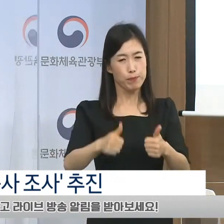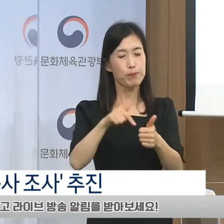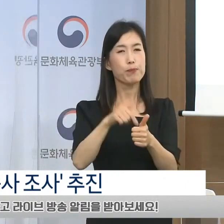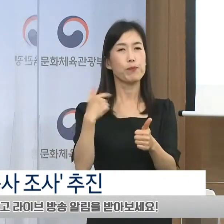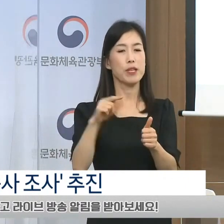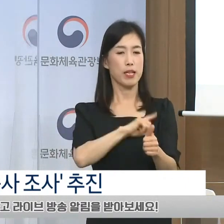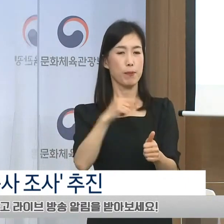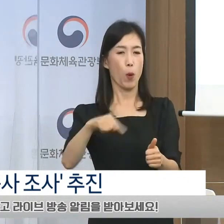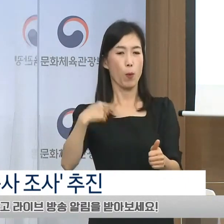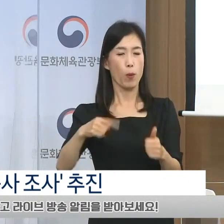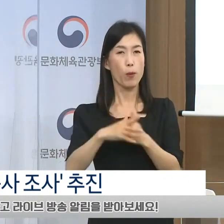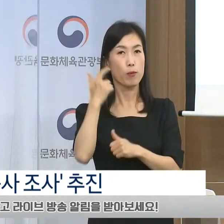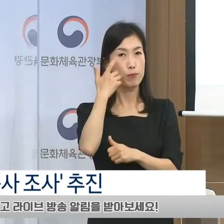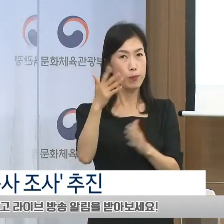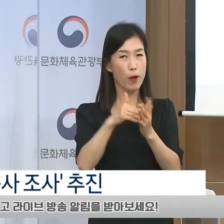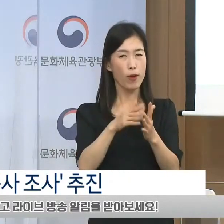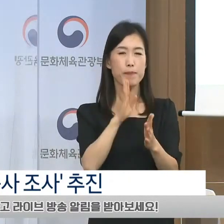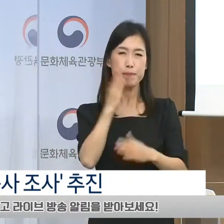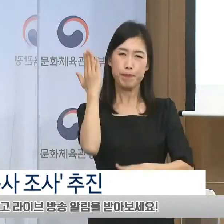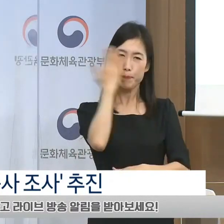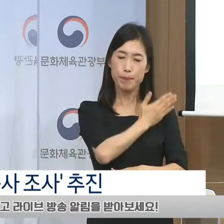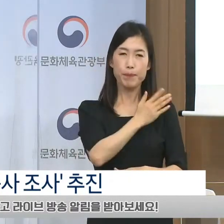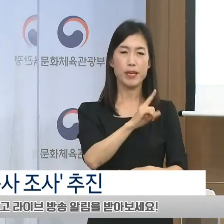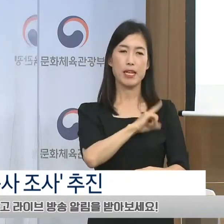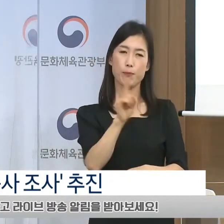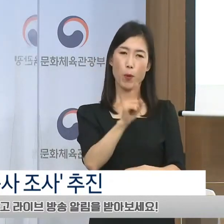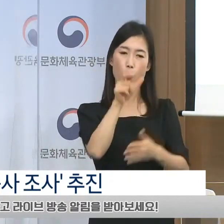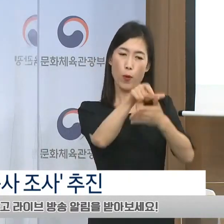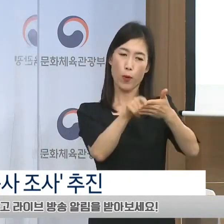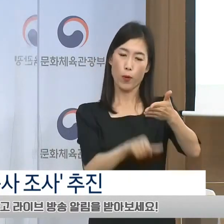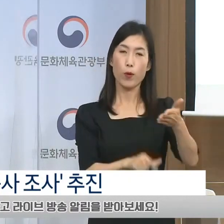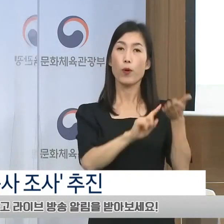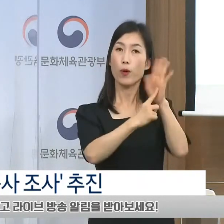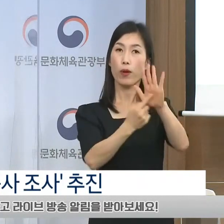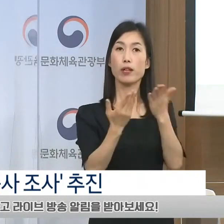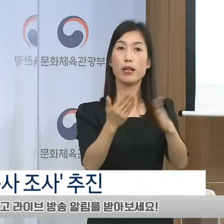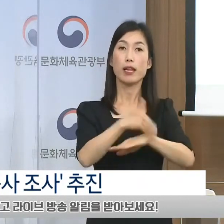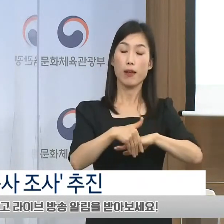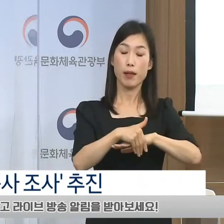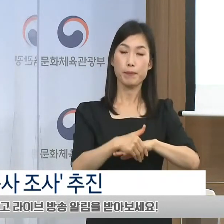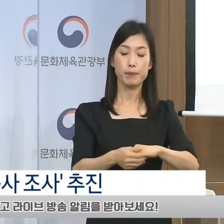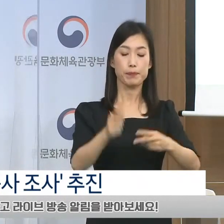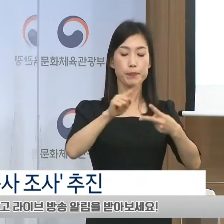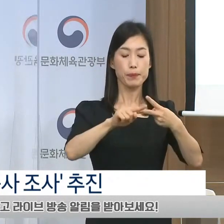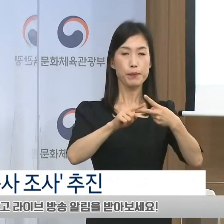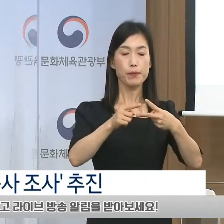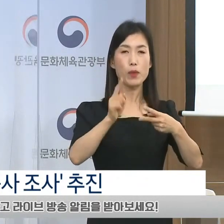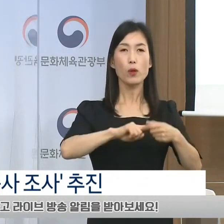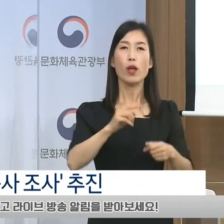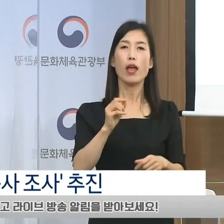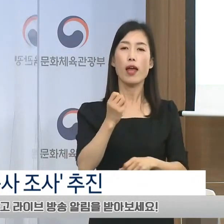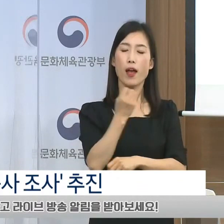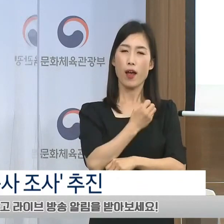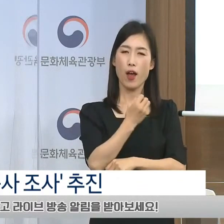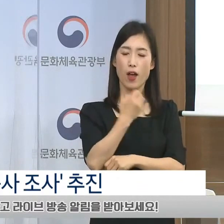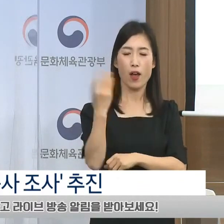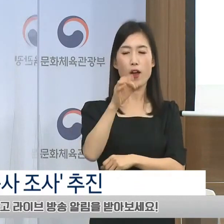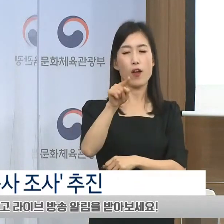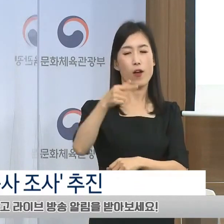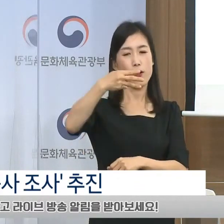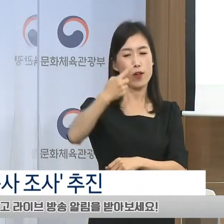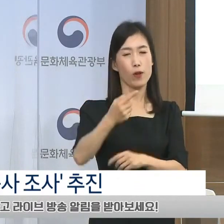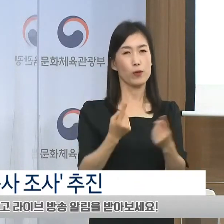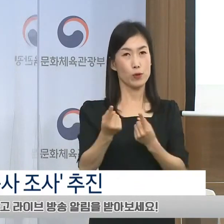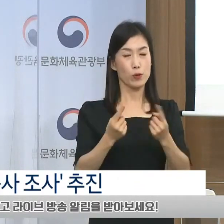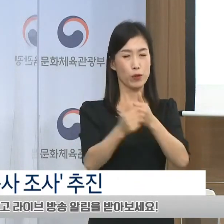객관적으로 조사해 이를 투명하게 공개할 계획입니다. 또한 구독자 조사와 함께 언론중재위원회의